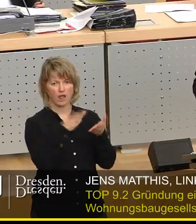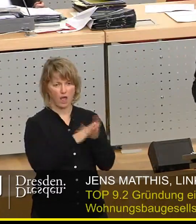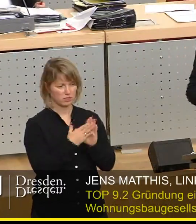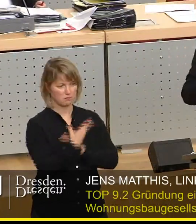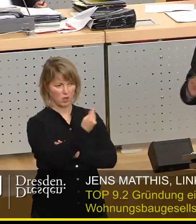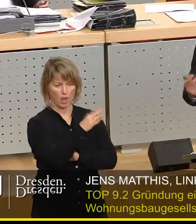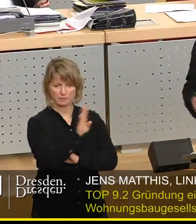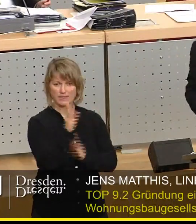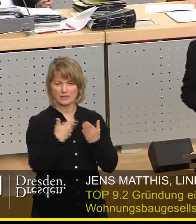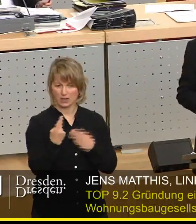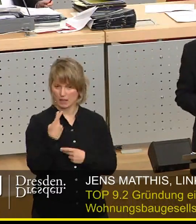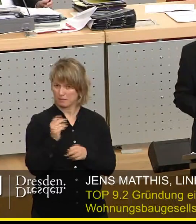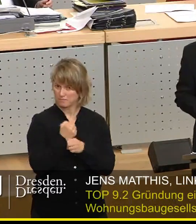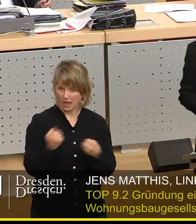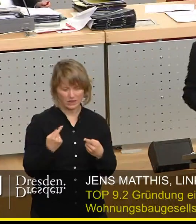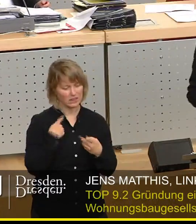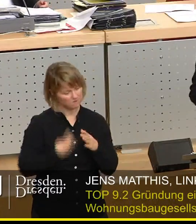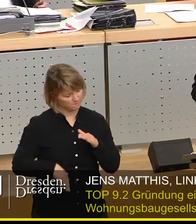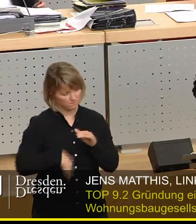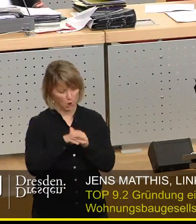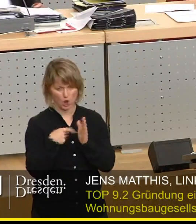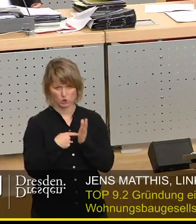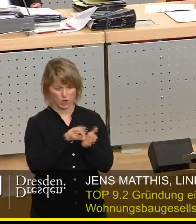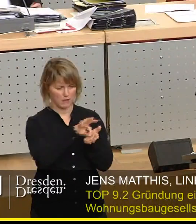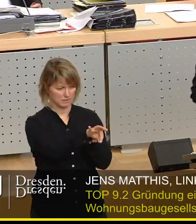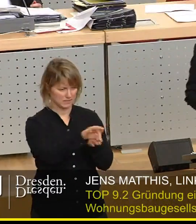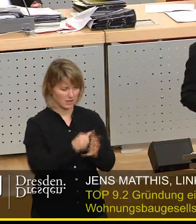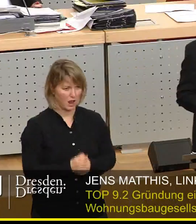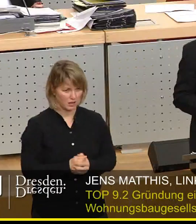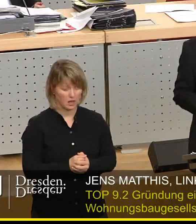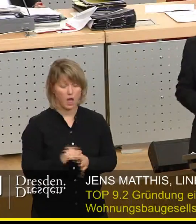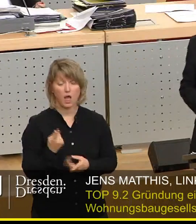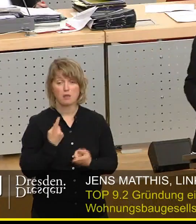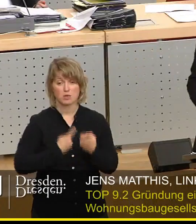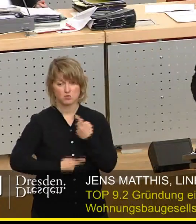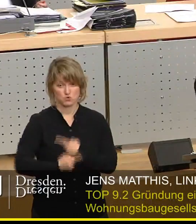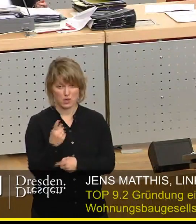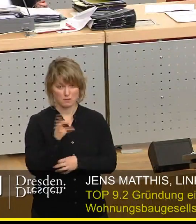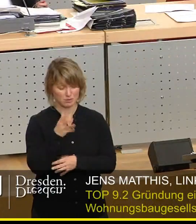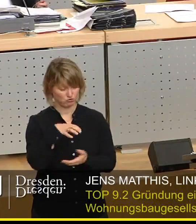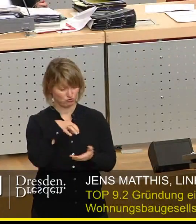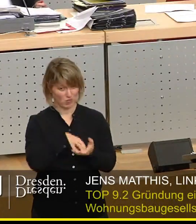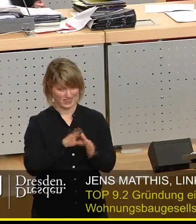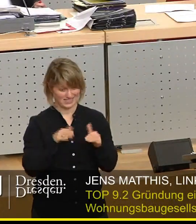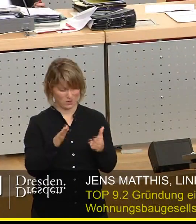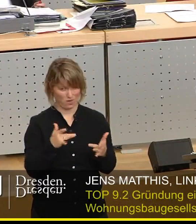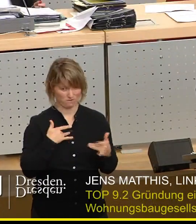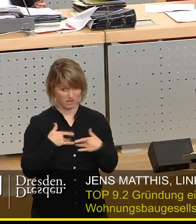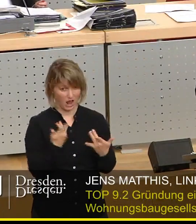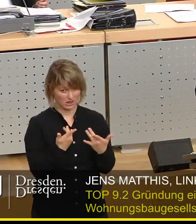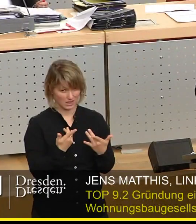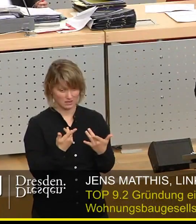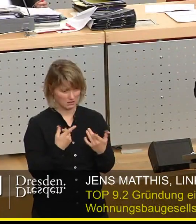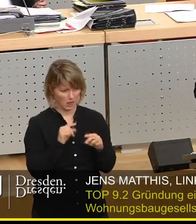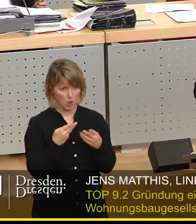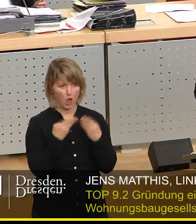Deshalb machen wir beide das ja auch nicht, sondern zahlen maximal Steuern. Wenn hingegen die Stadt das macht, fehlt der öffentlichen